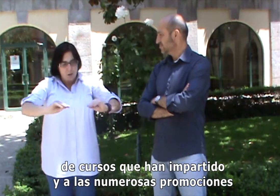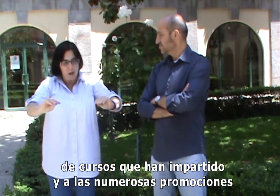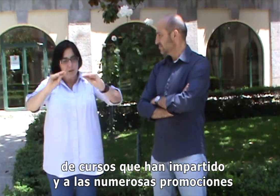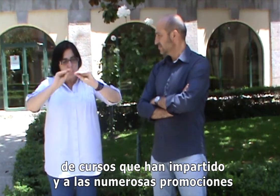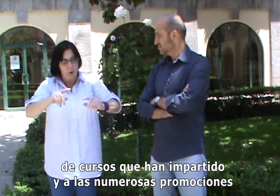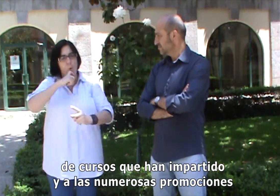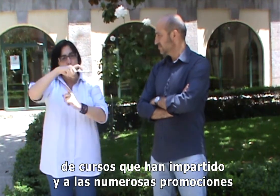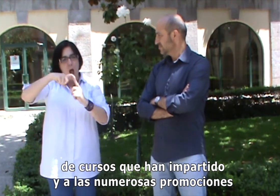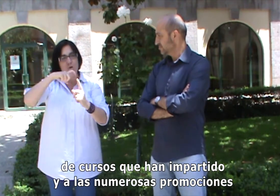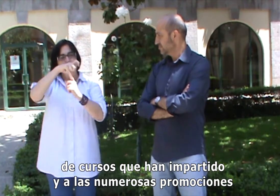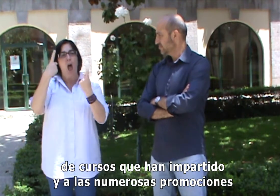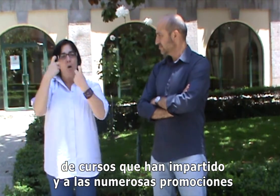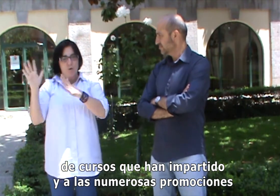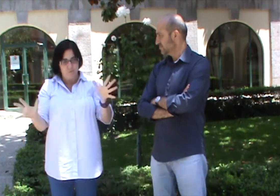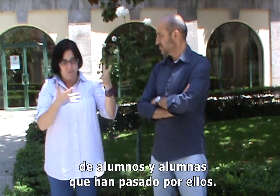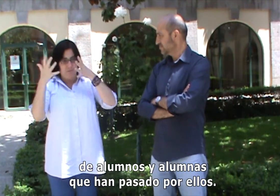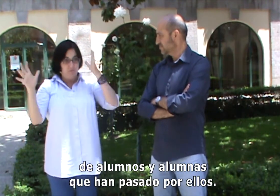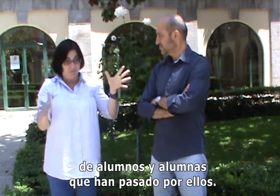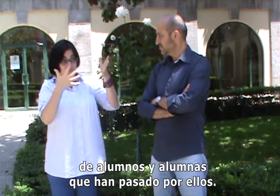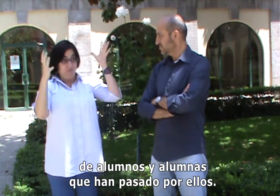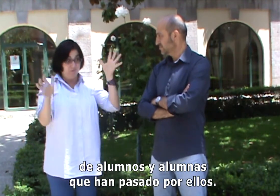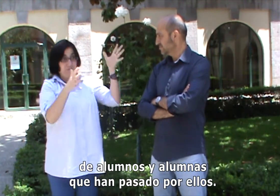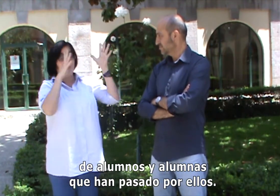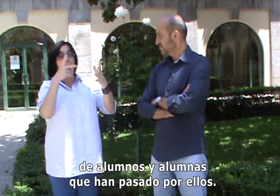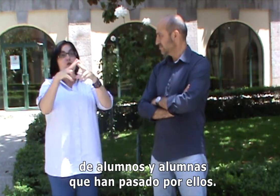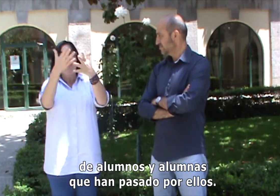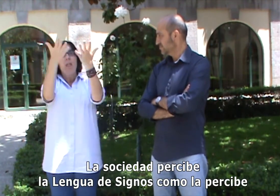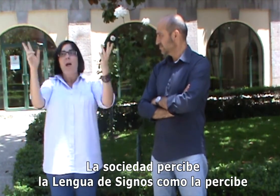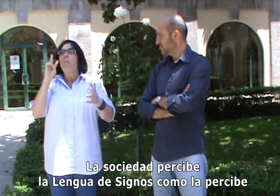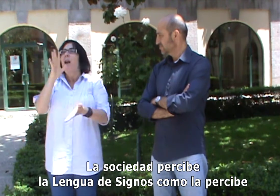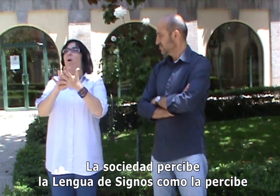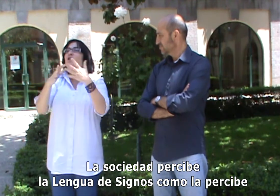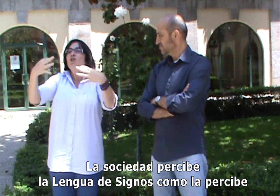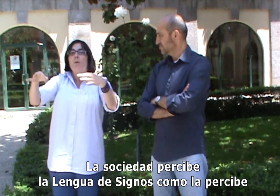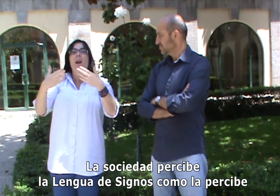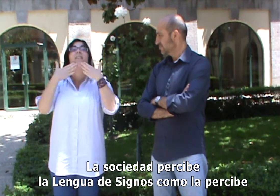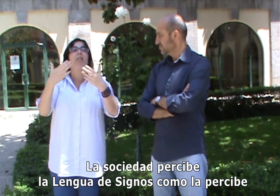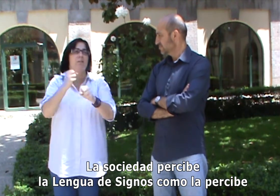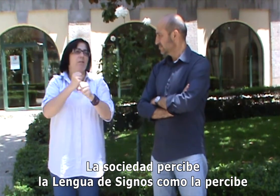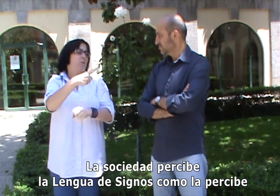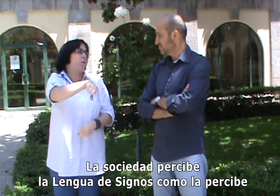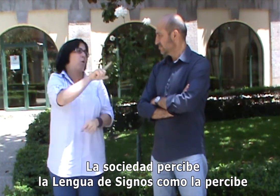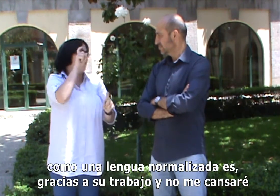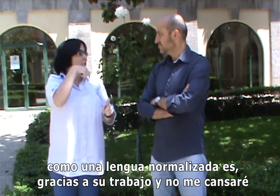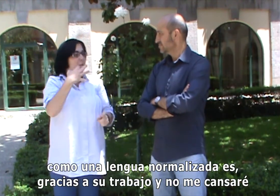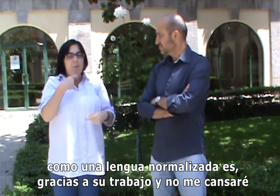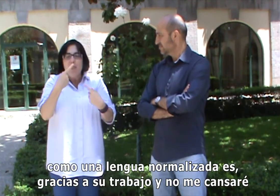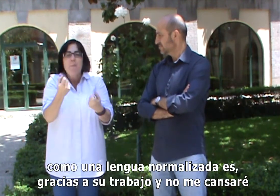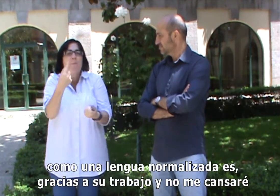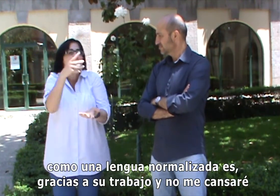cursos que han invertido y a las numerosas promociones de alumnos y alumnas que han pasado por ellos. La sociedad percibe la lengua de signos como la percibe, es como una